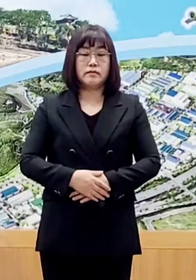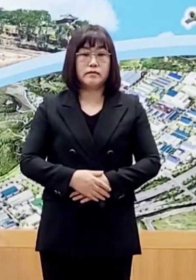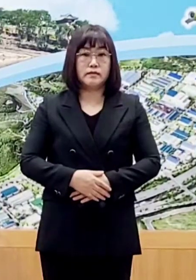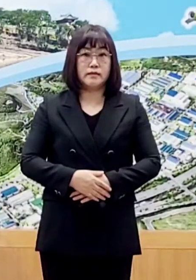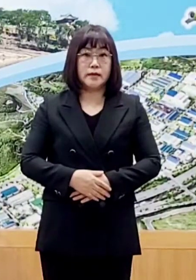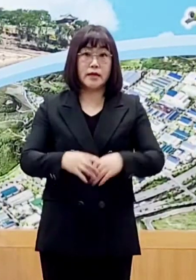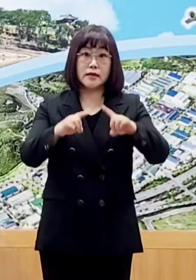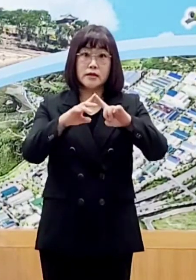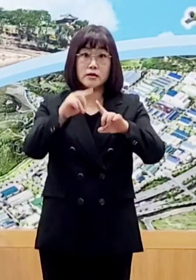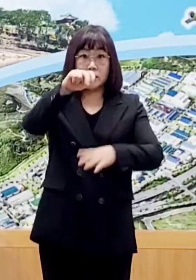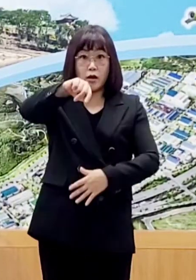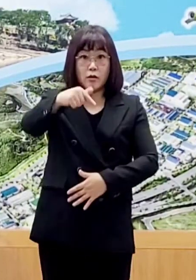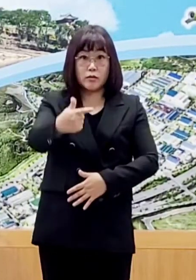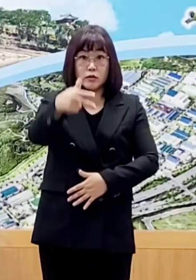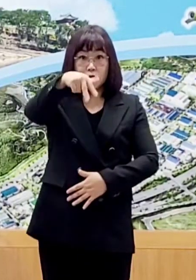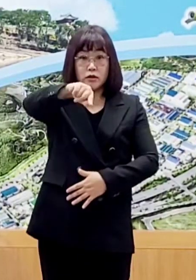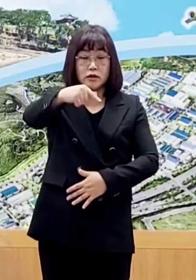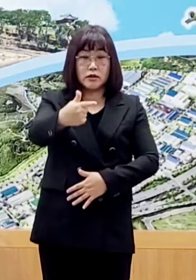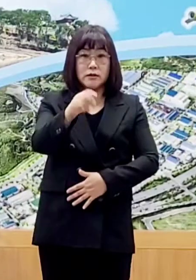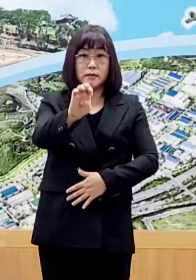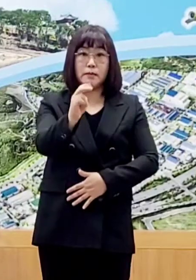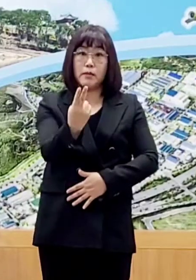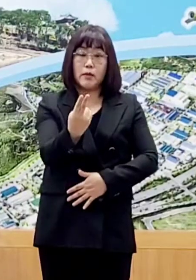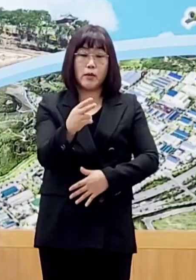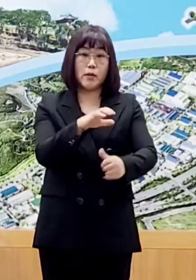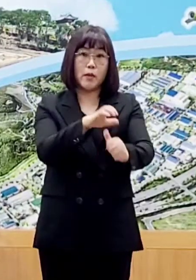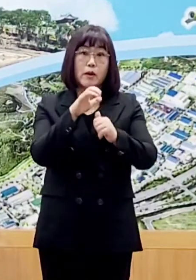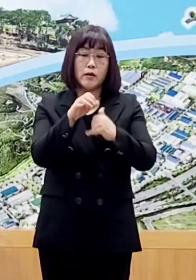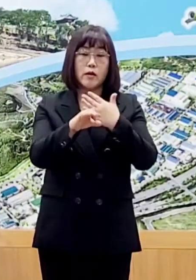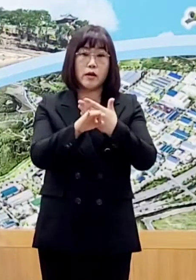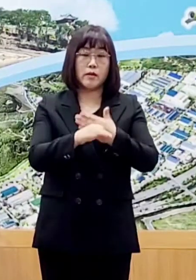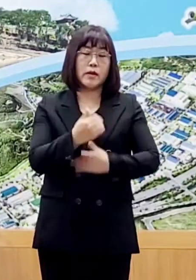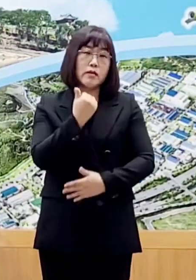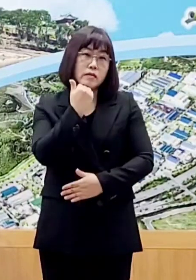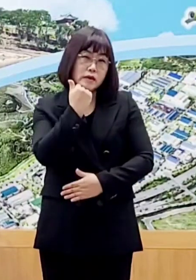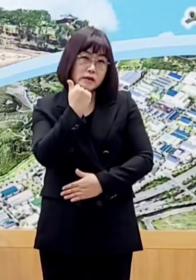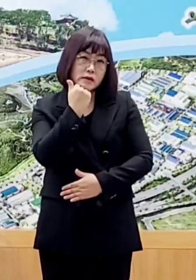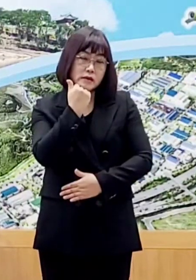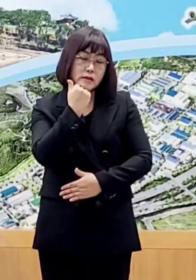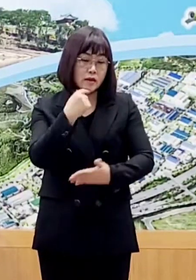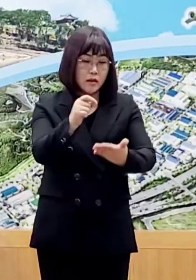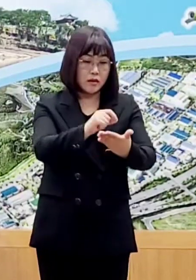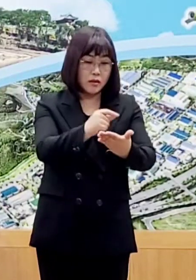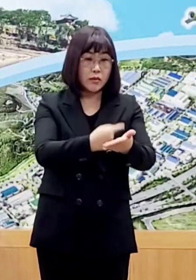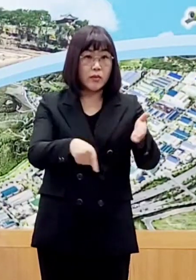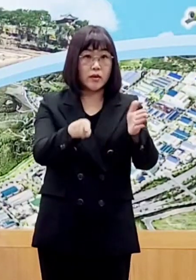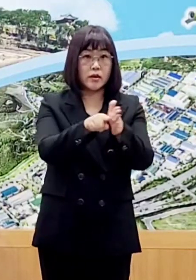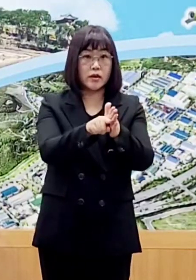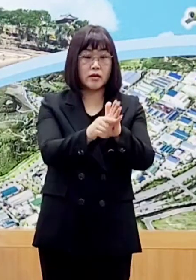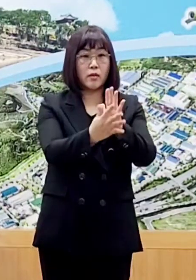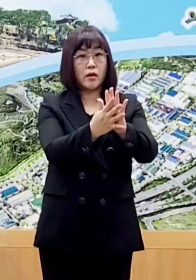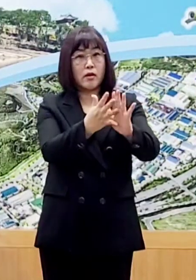전자문진표를 활용하시면 검사대기 또는 문진표 작성을 위해서